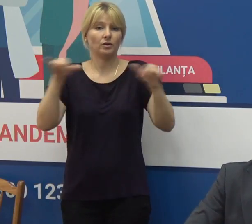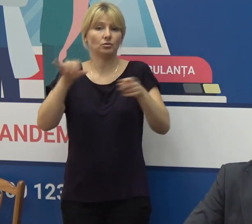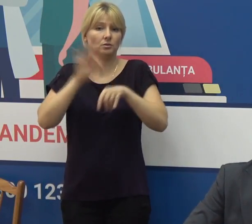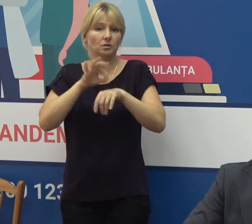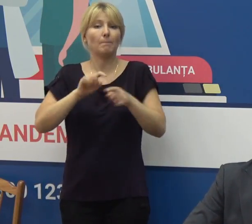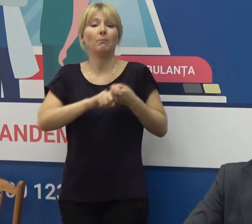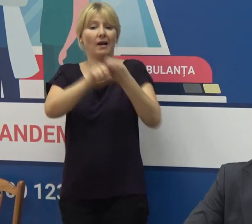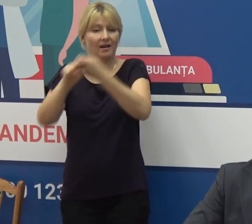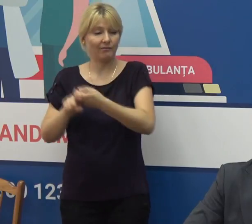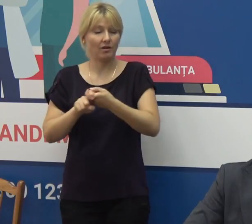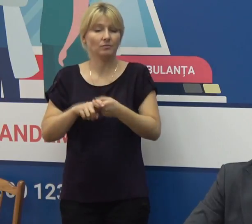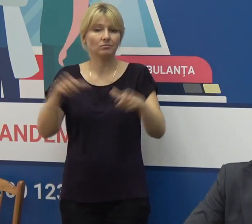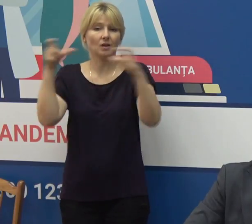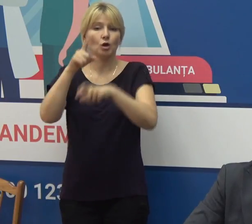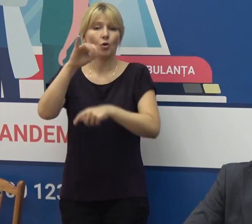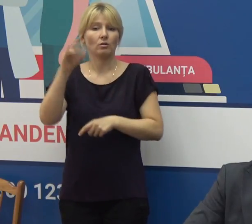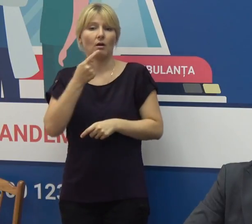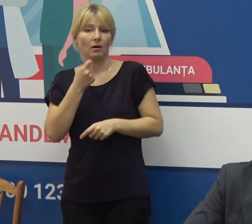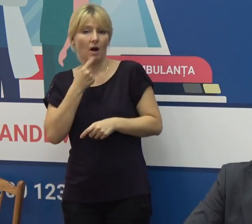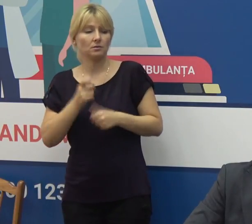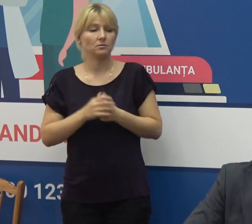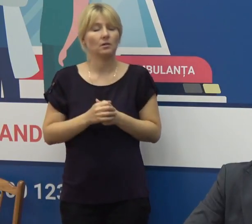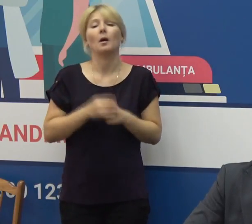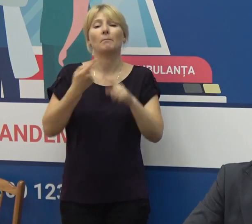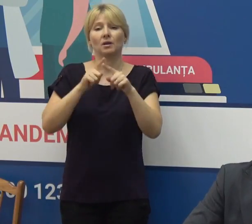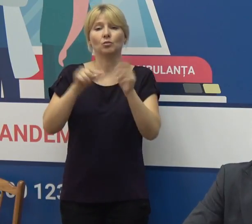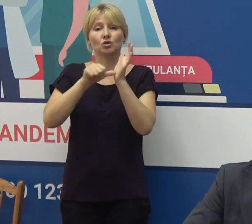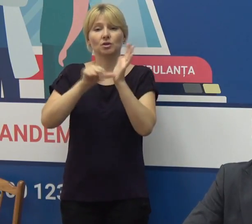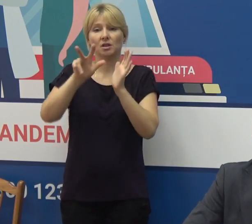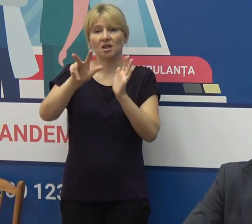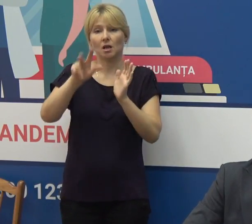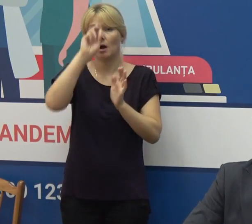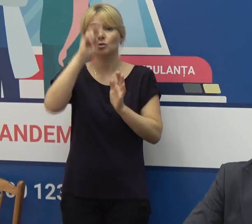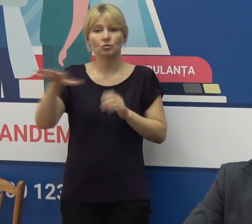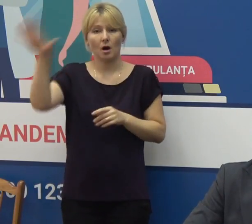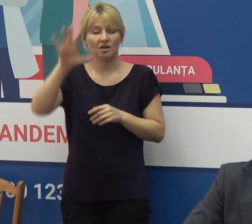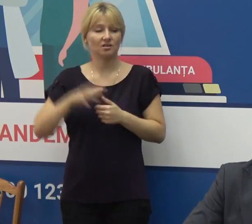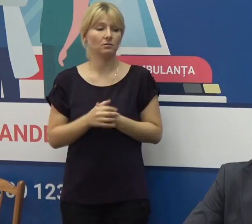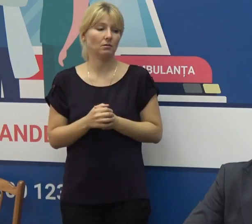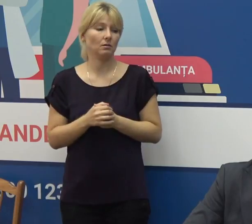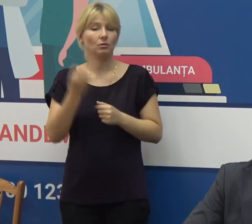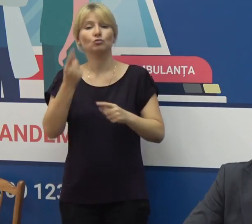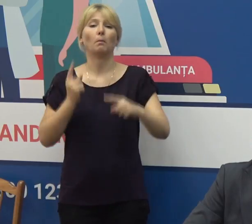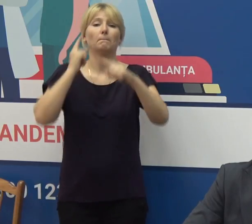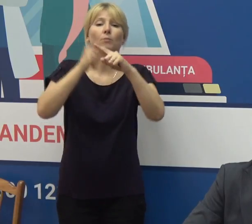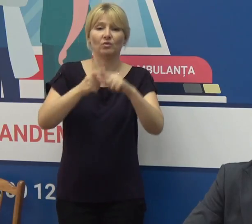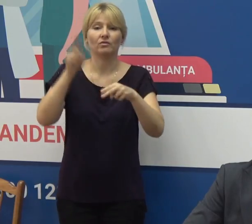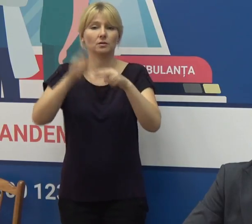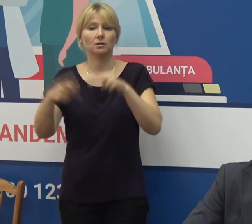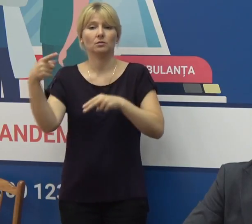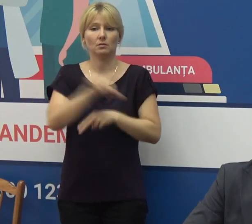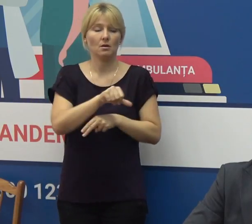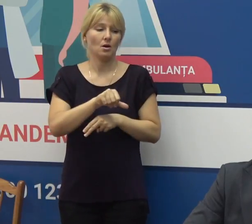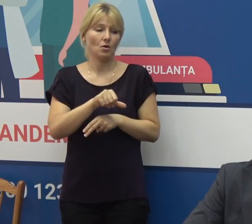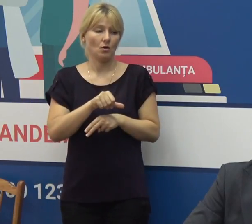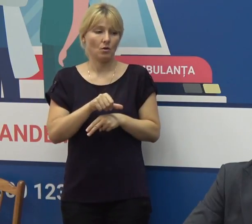care provin de zona roșie cum am spus la moment sunt 63 de țări plus către sfârșitul săptămânii cel mai